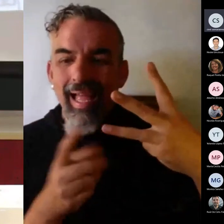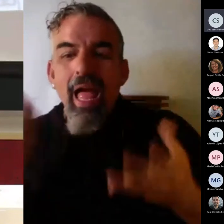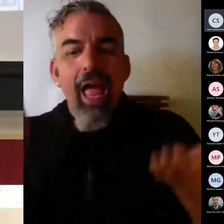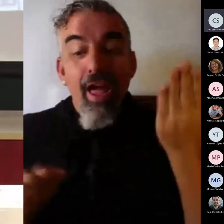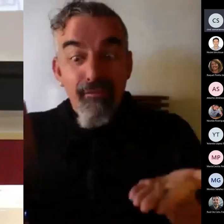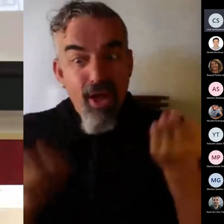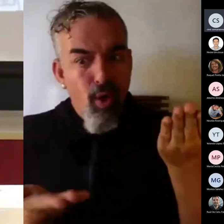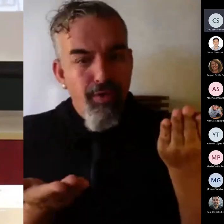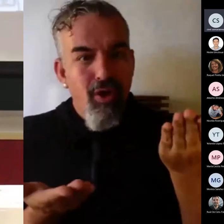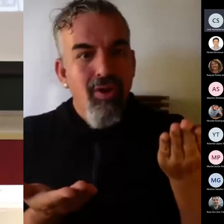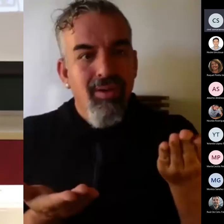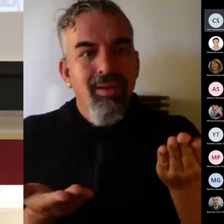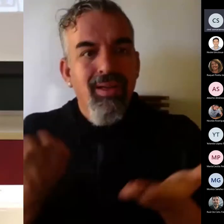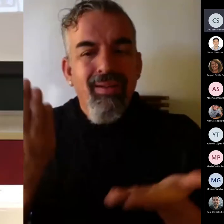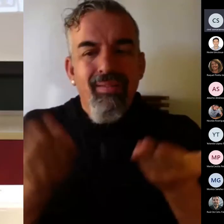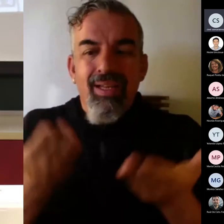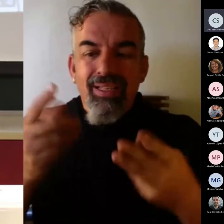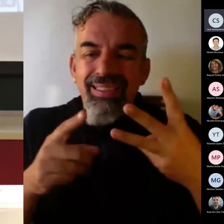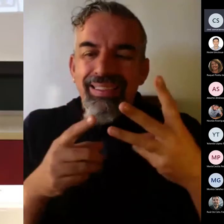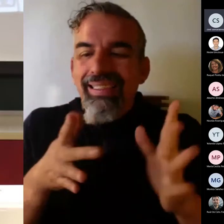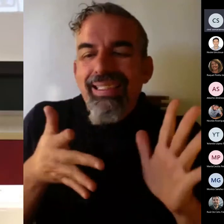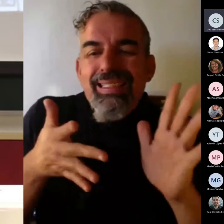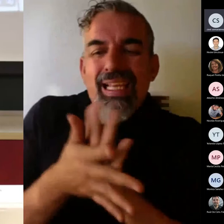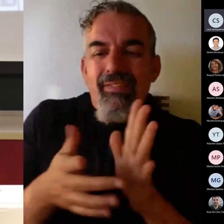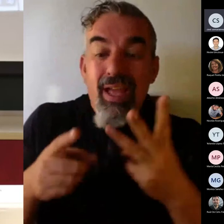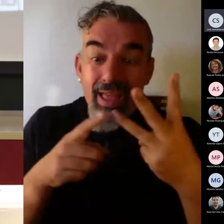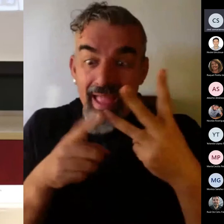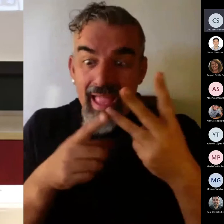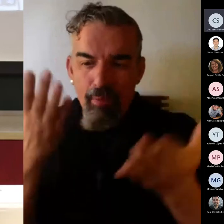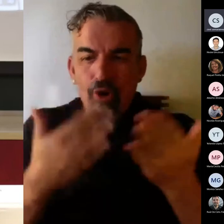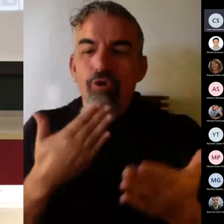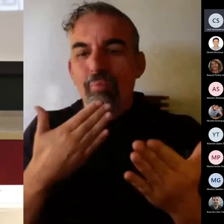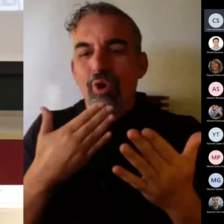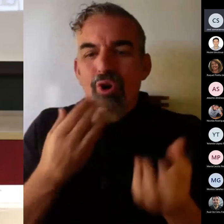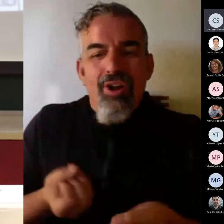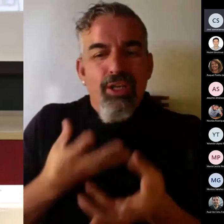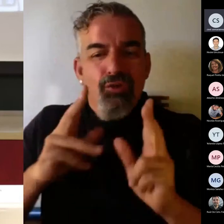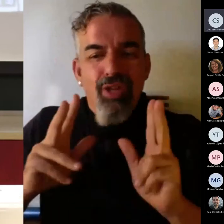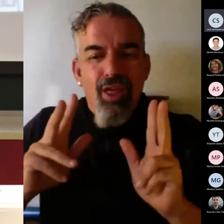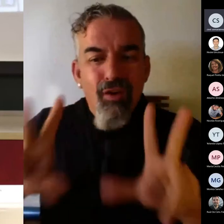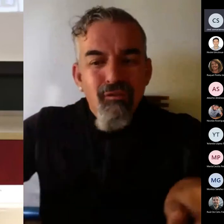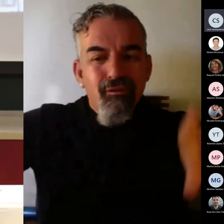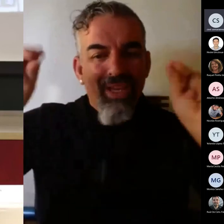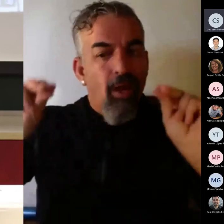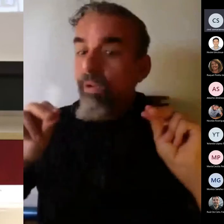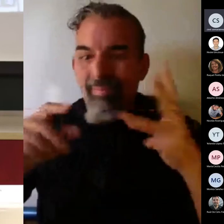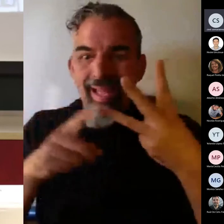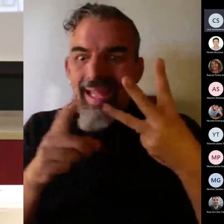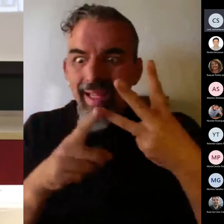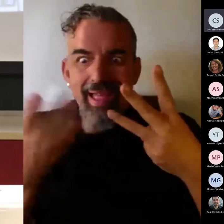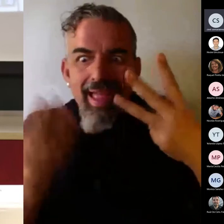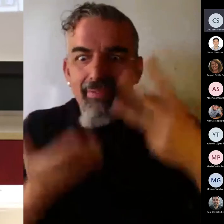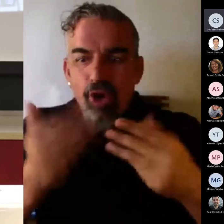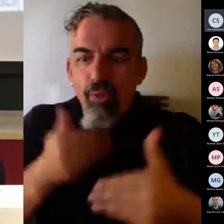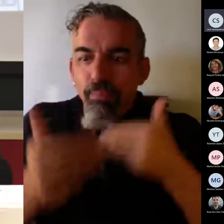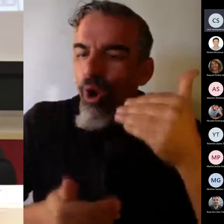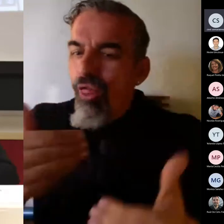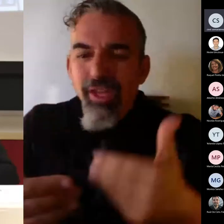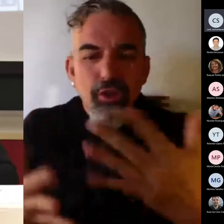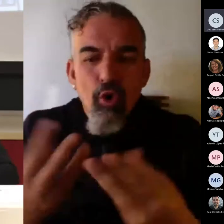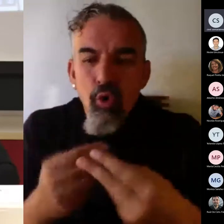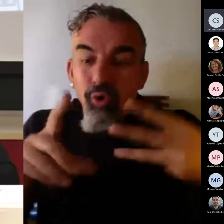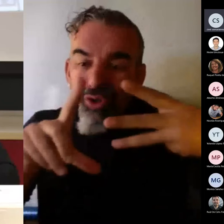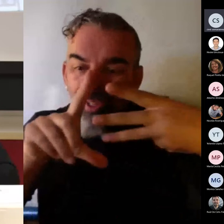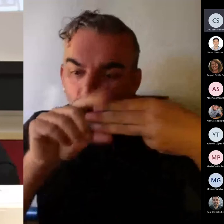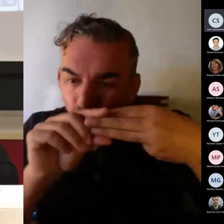finalmente no lo digo como resultado final del proceso sino como un eje vertebrador de todo el proceso porque es